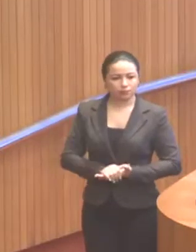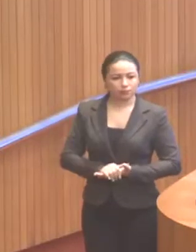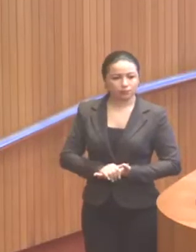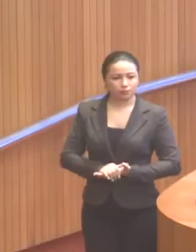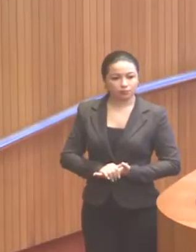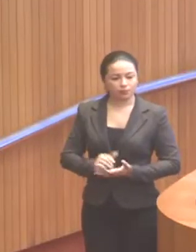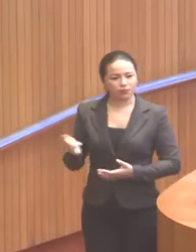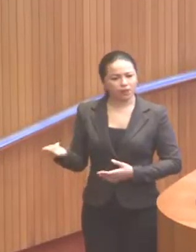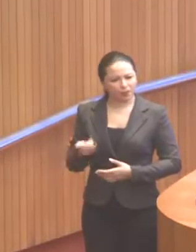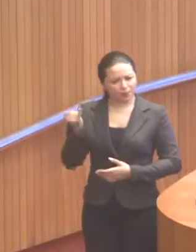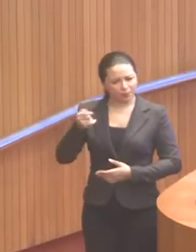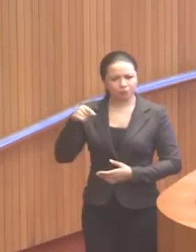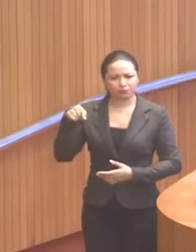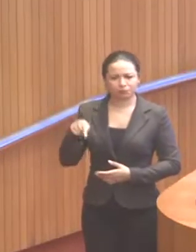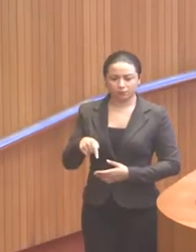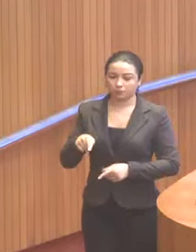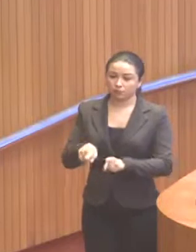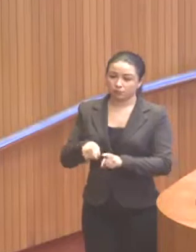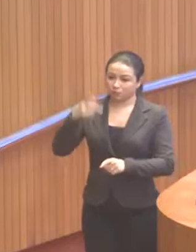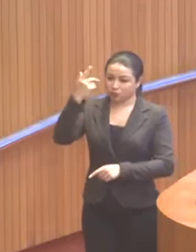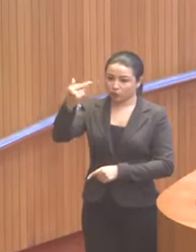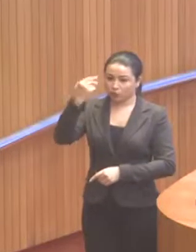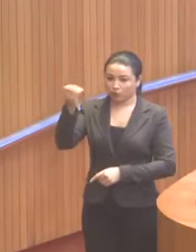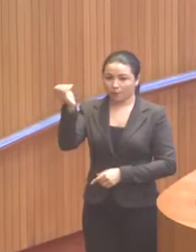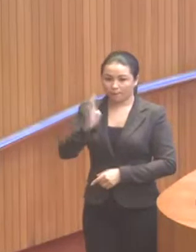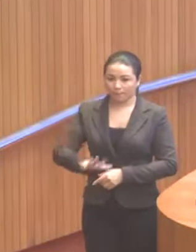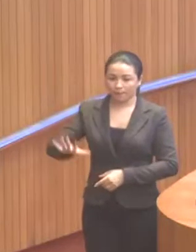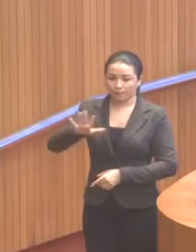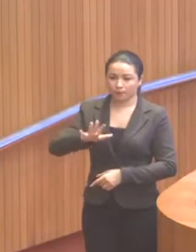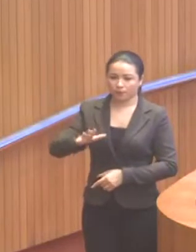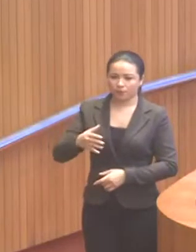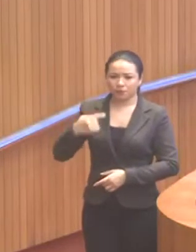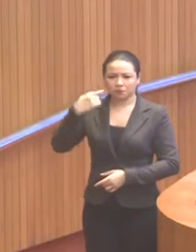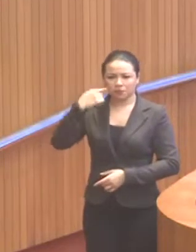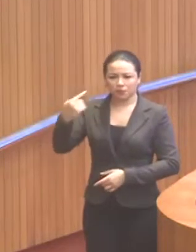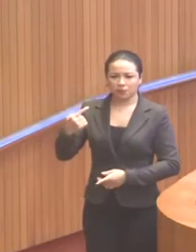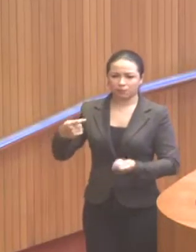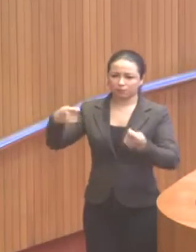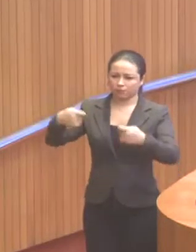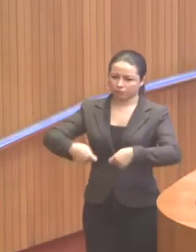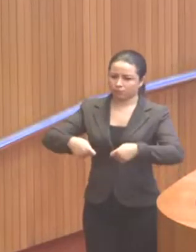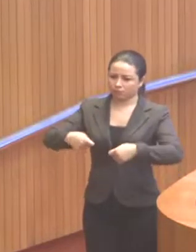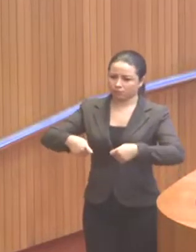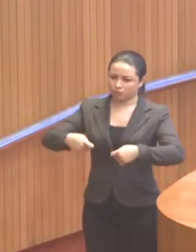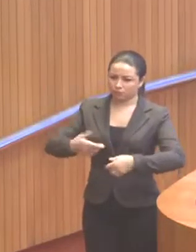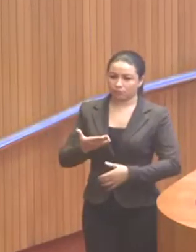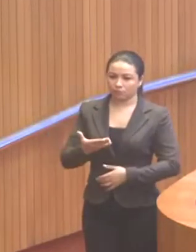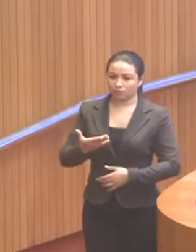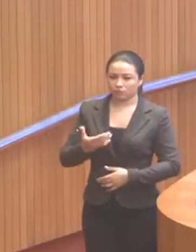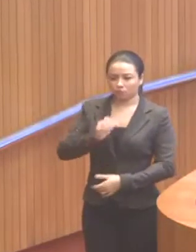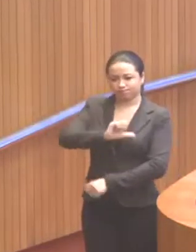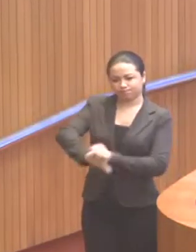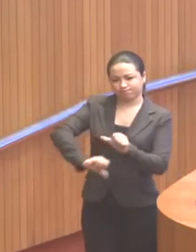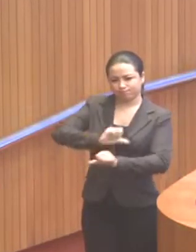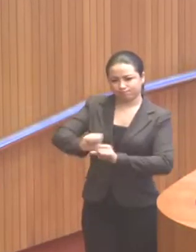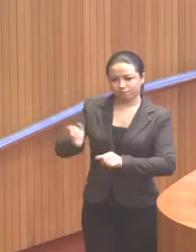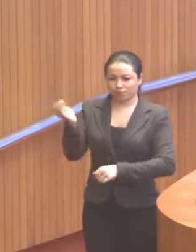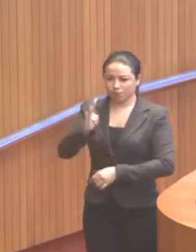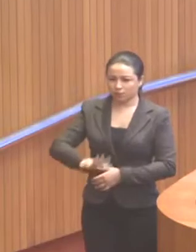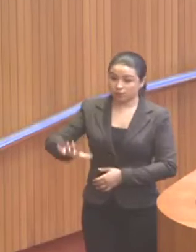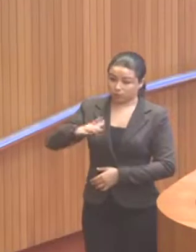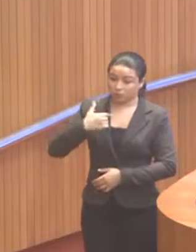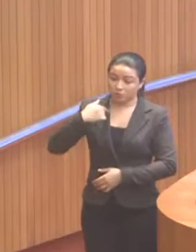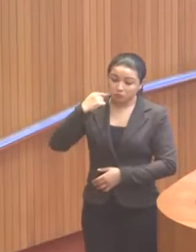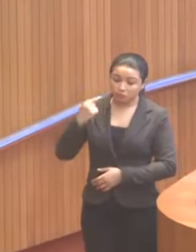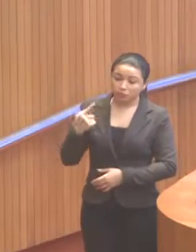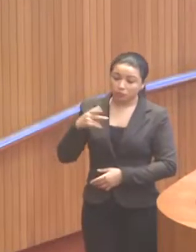Era importante isso para a história brasileira, considerando a necessidade de alternância no país. Da mesma forma como